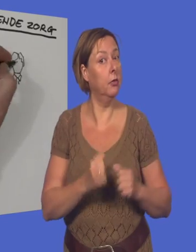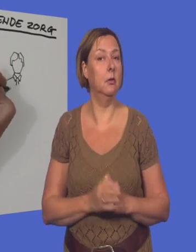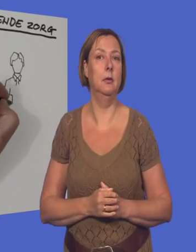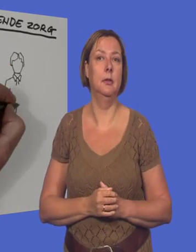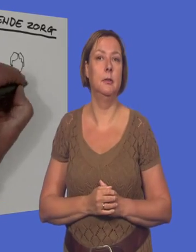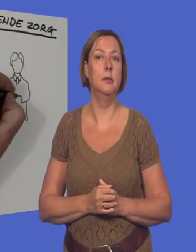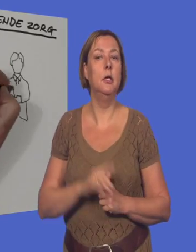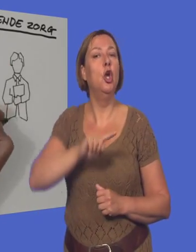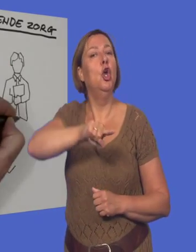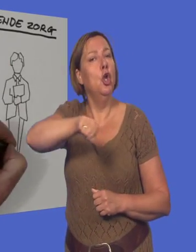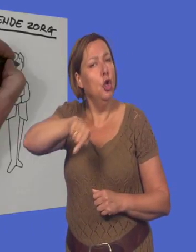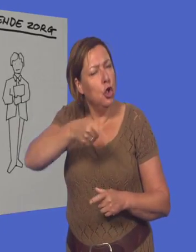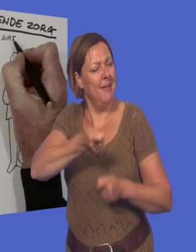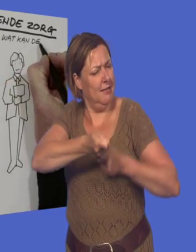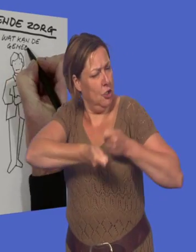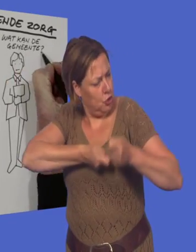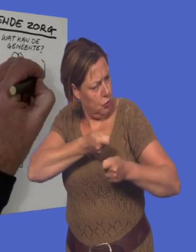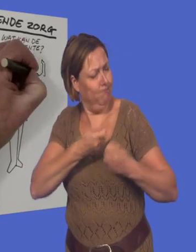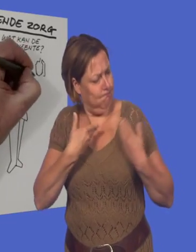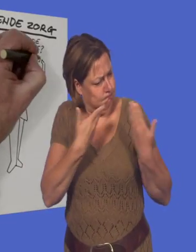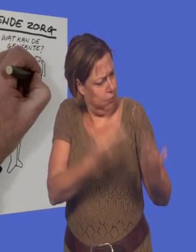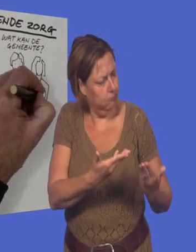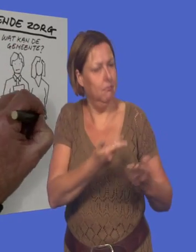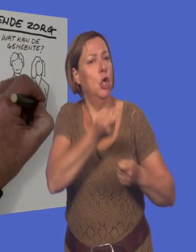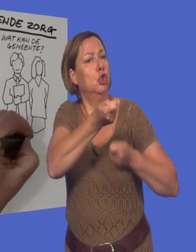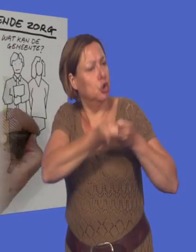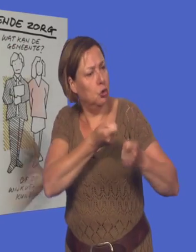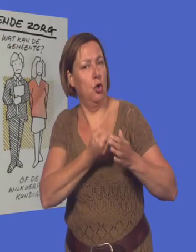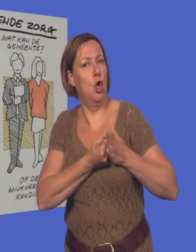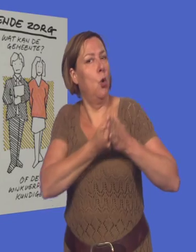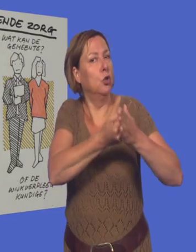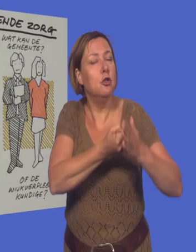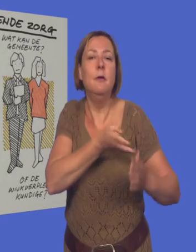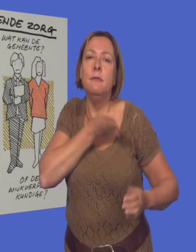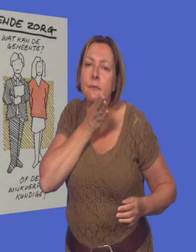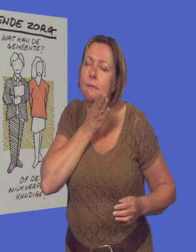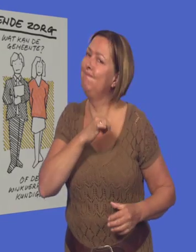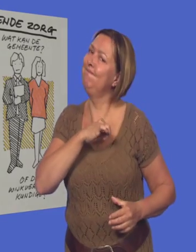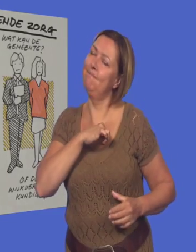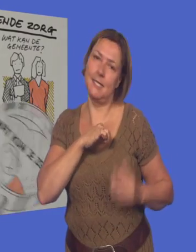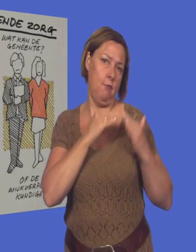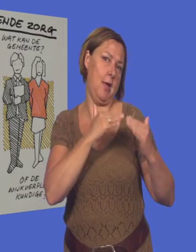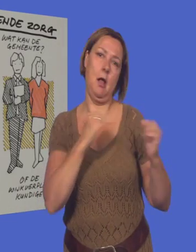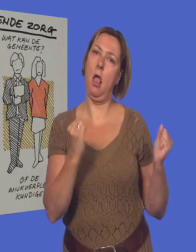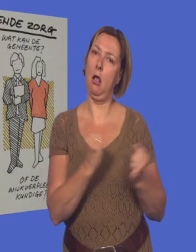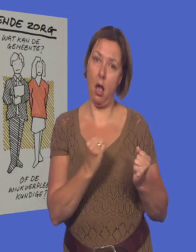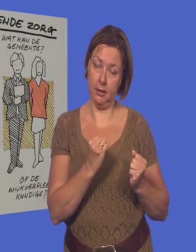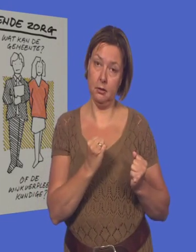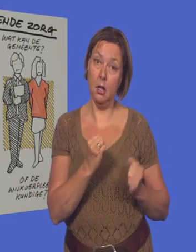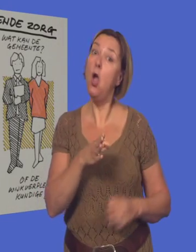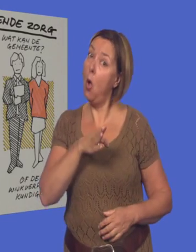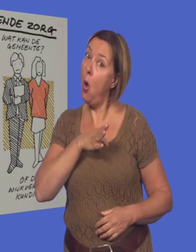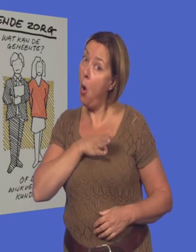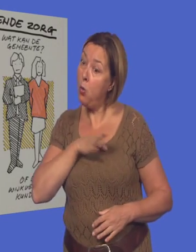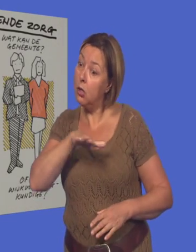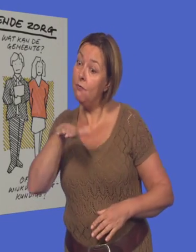De gemeente zorgt ervoor dat je de zorg en ondersteuning krijgt die je niet zelf kan organiseren. Ook kan een wijkverpleegkundige worden